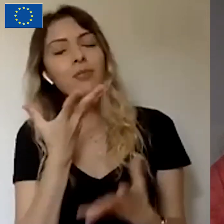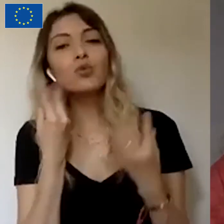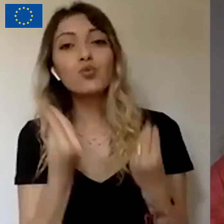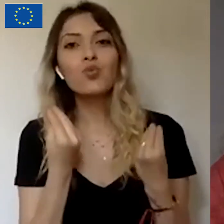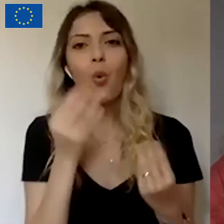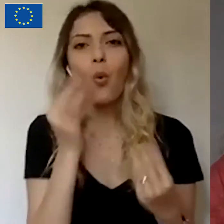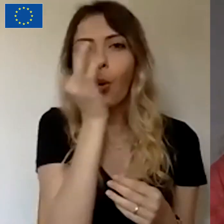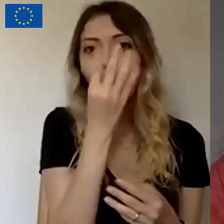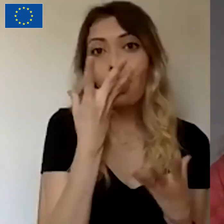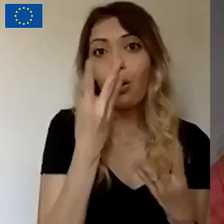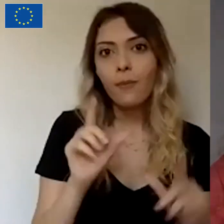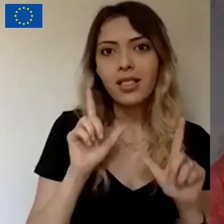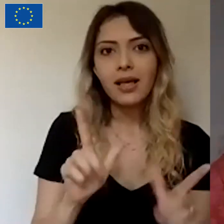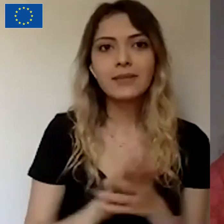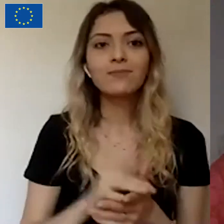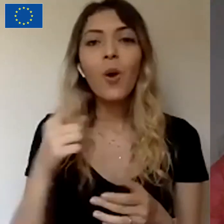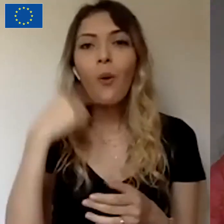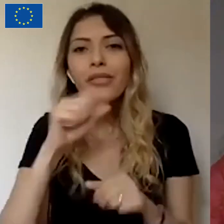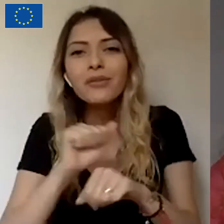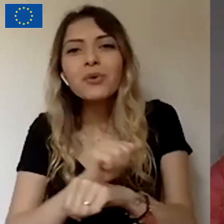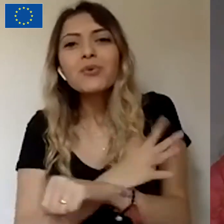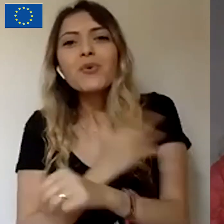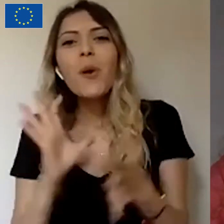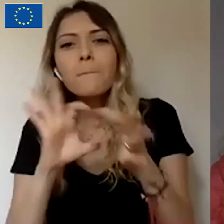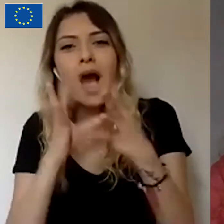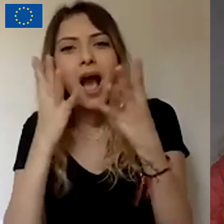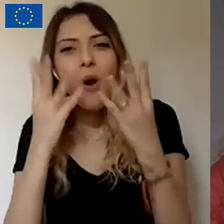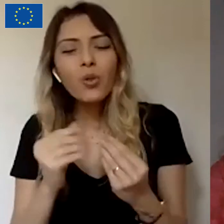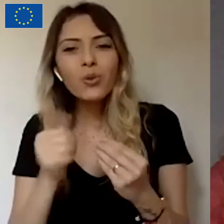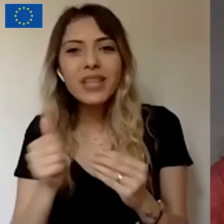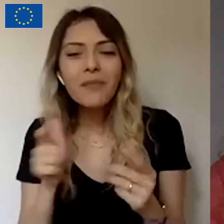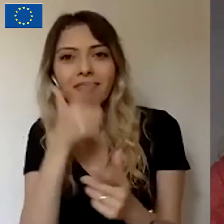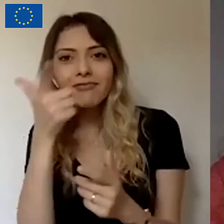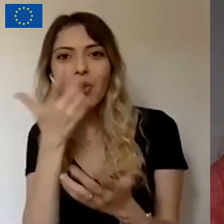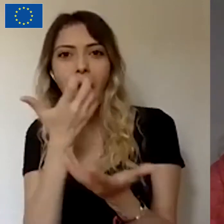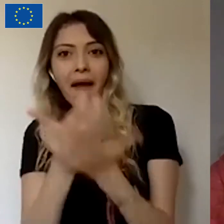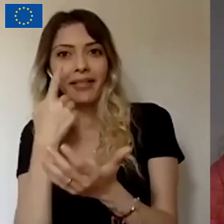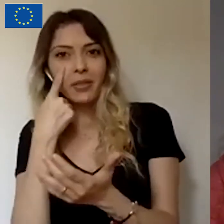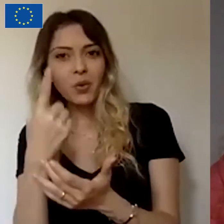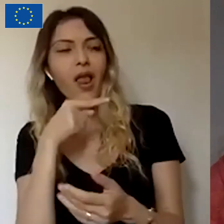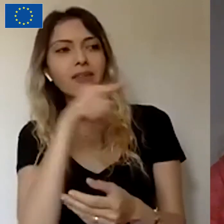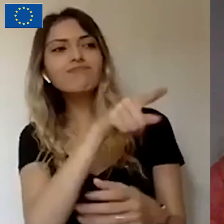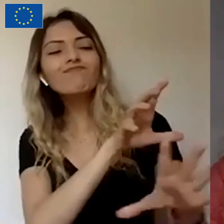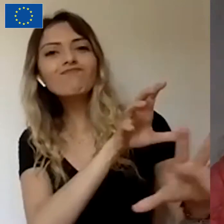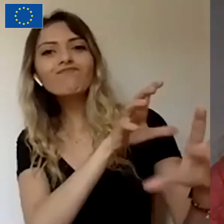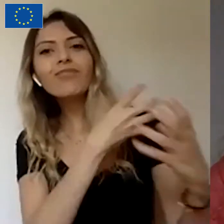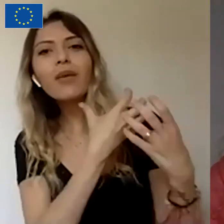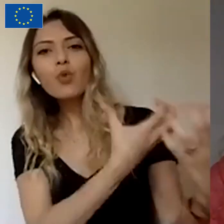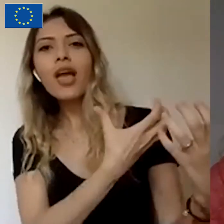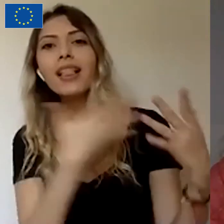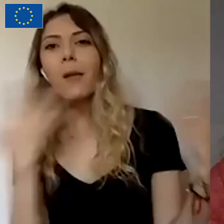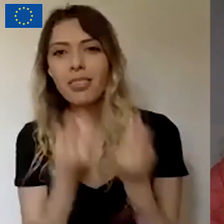Dolayısıyla duygunuzu katarak yaptığınız bir video çekimi mutlaka olmalı. Bu çok uzun olmaması